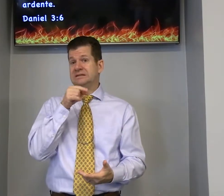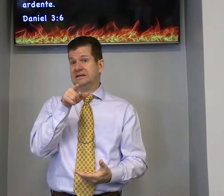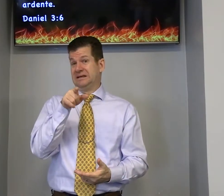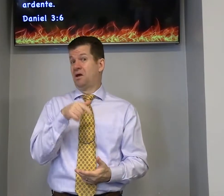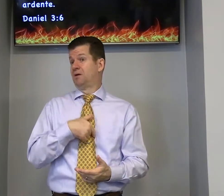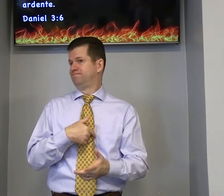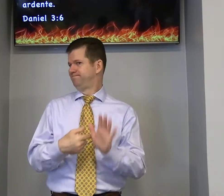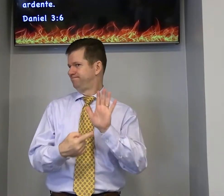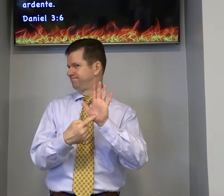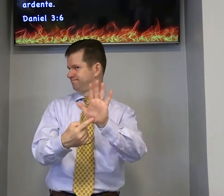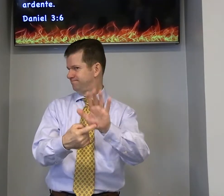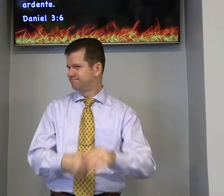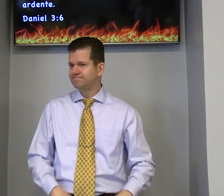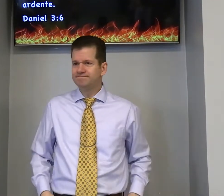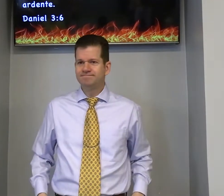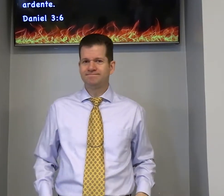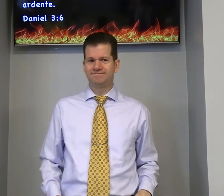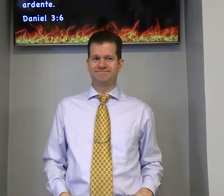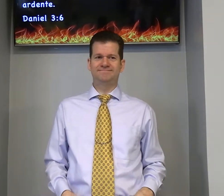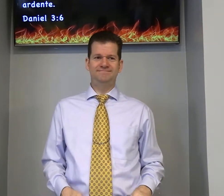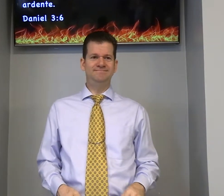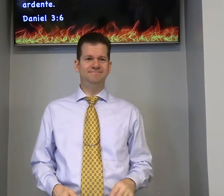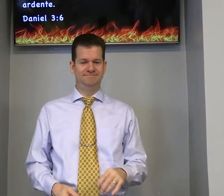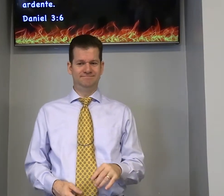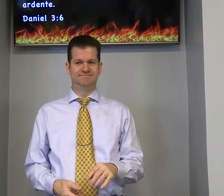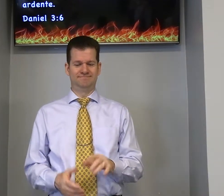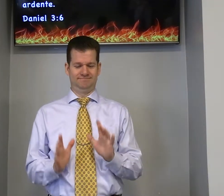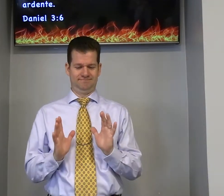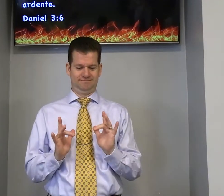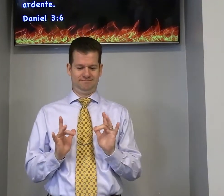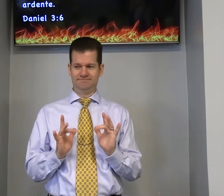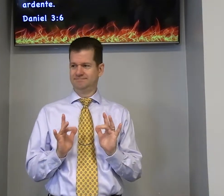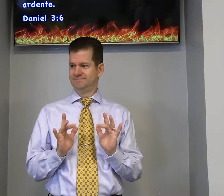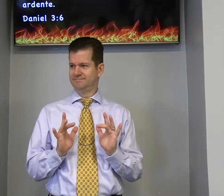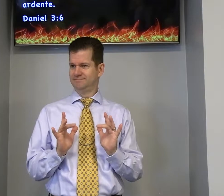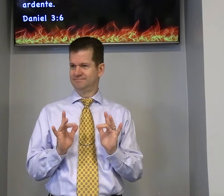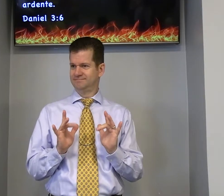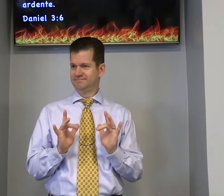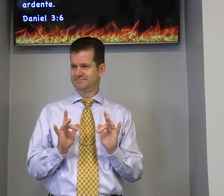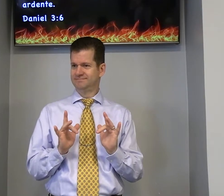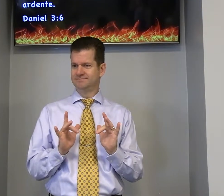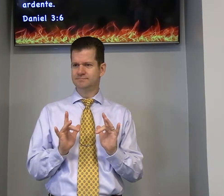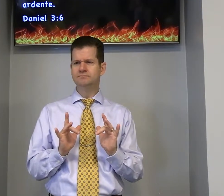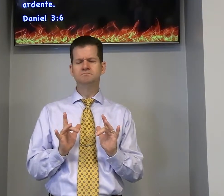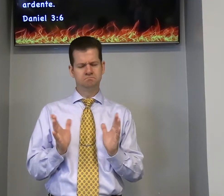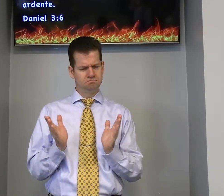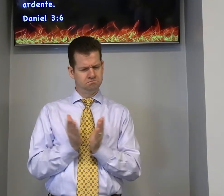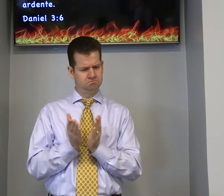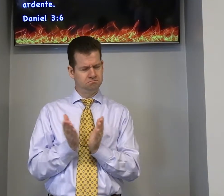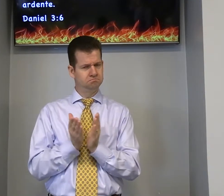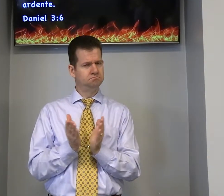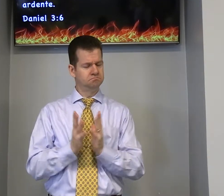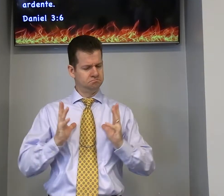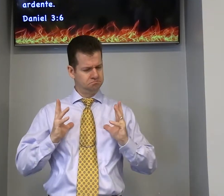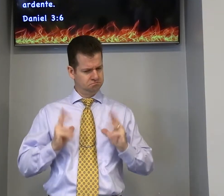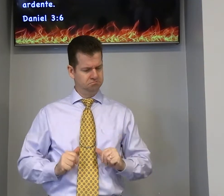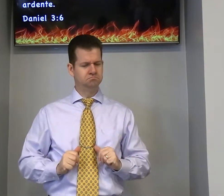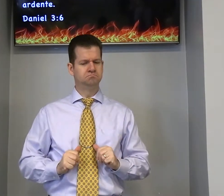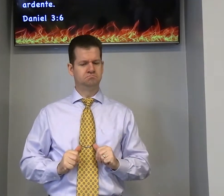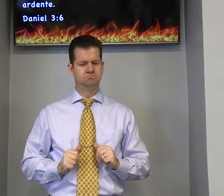por exemplo vou mostrar o exemplo namorado crente é